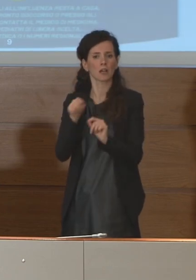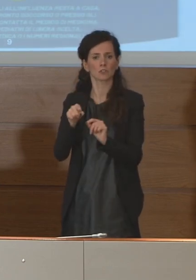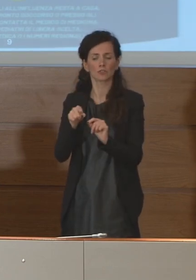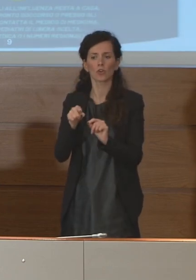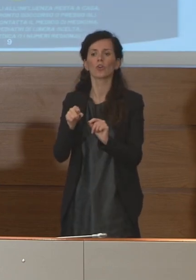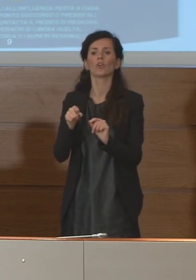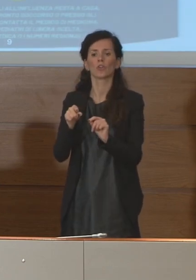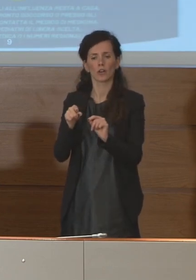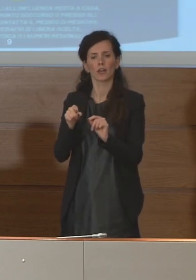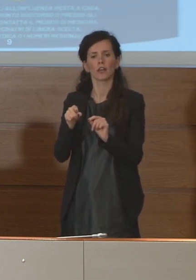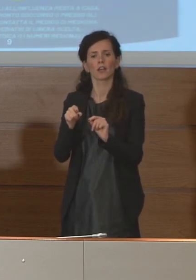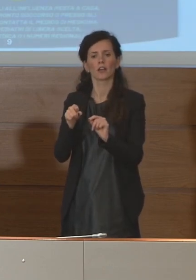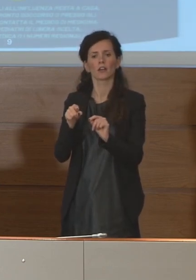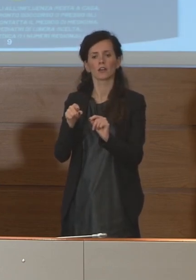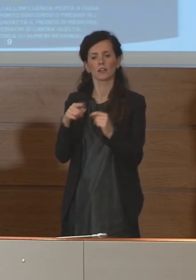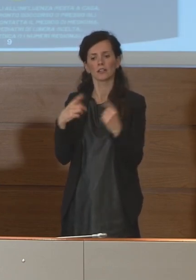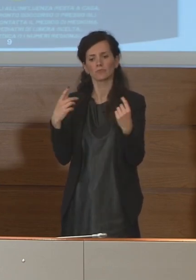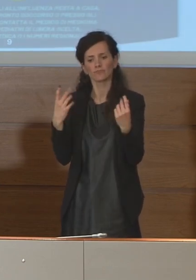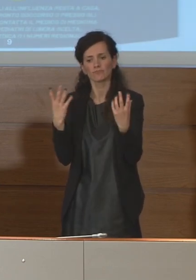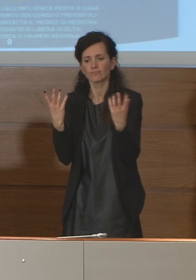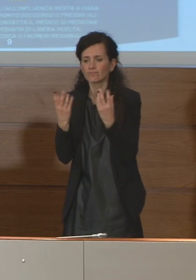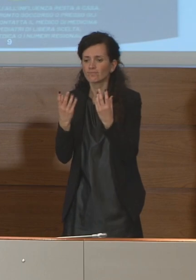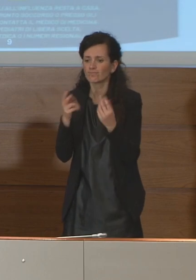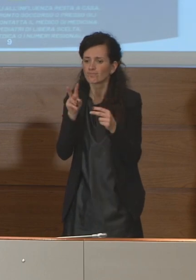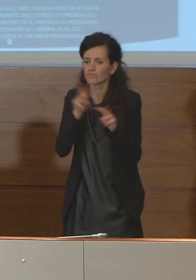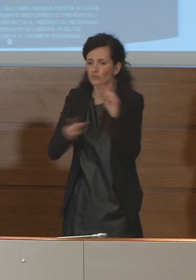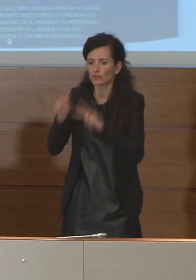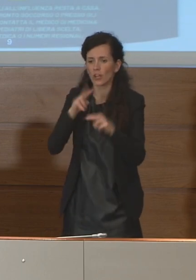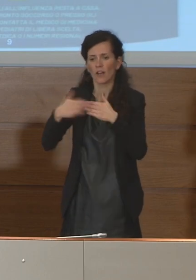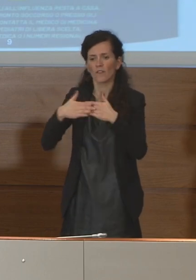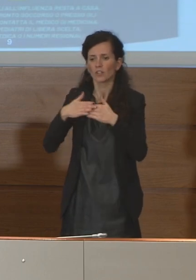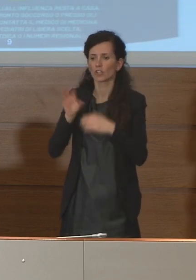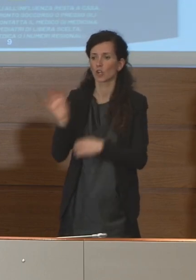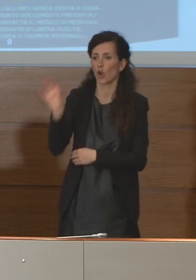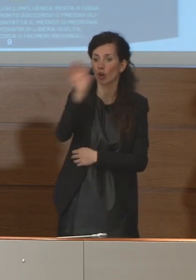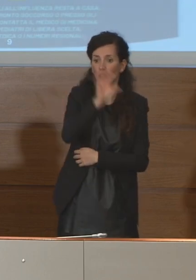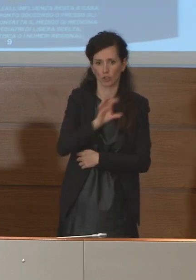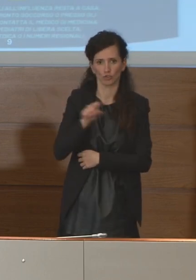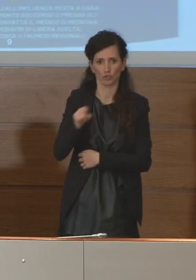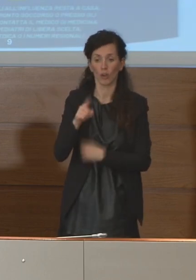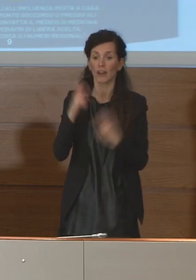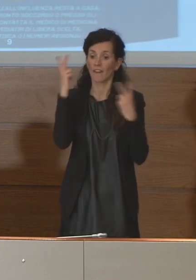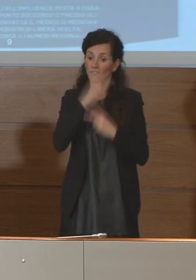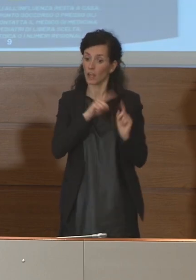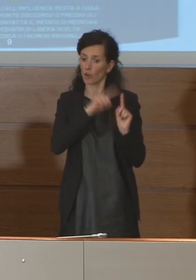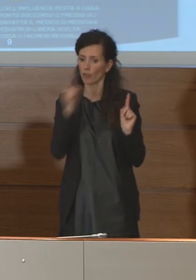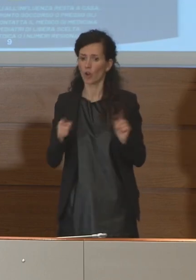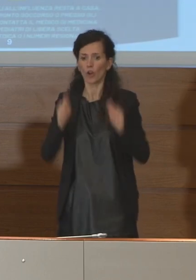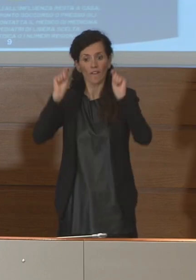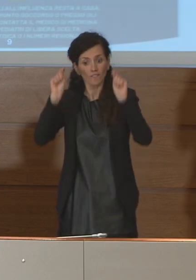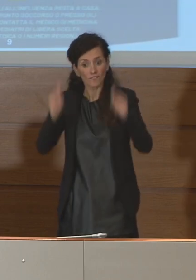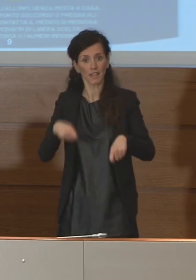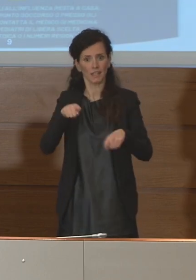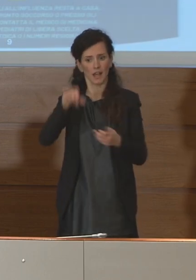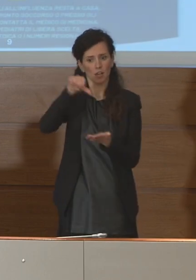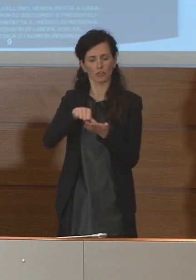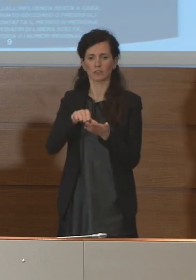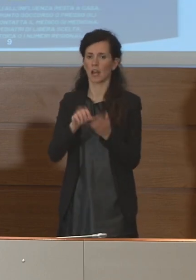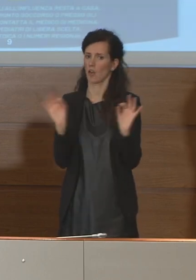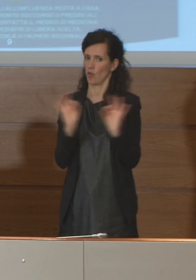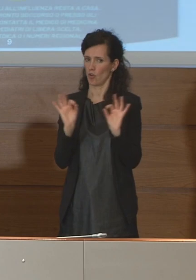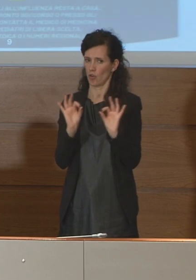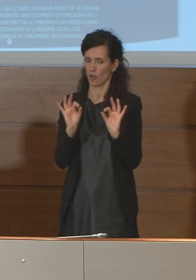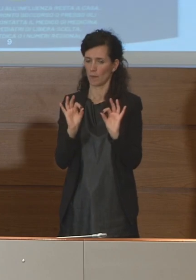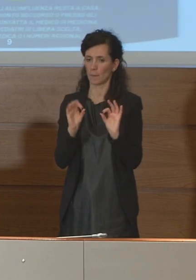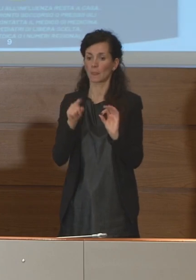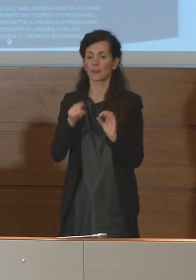nosocomi delle regioni limitrofe. Non è stata ancora mai attivata, voglio ricordare che la CROSS l'abbiamo